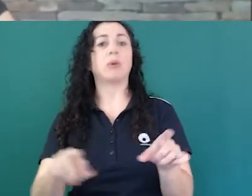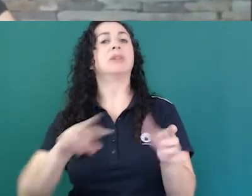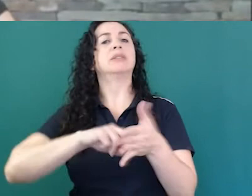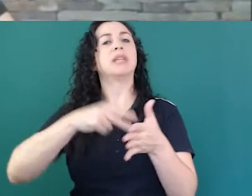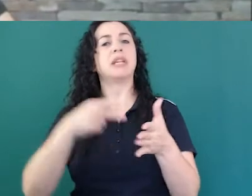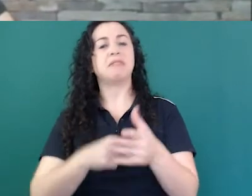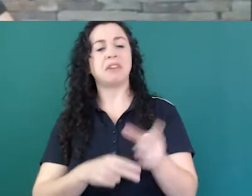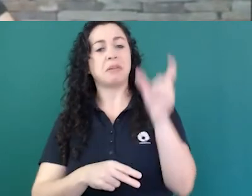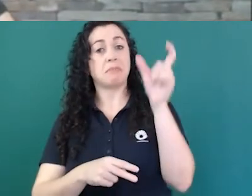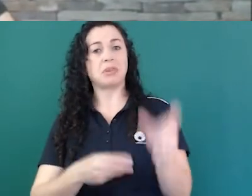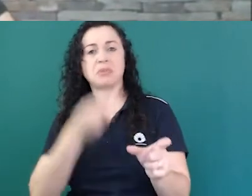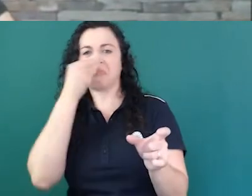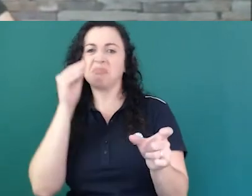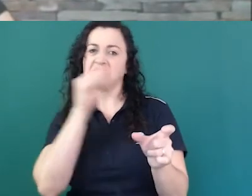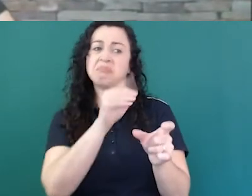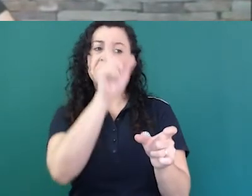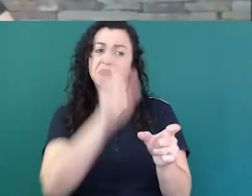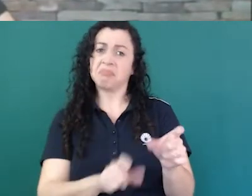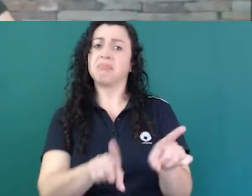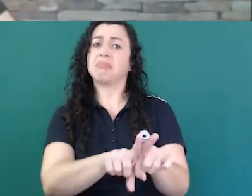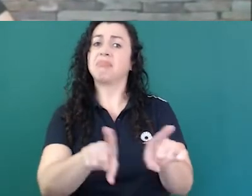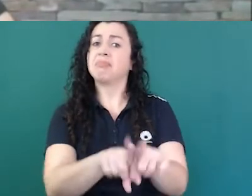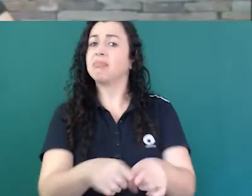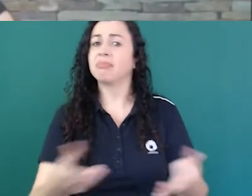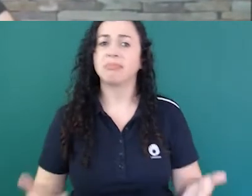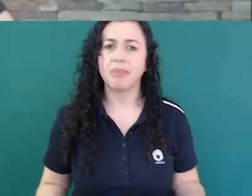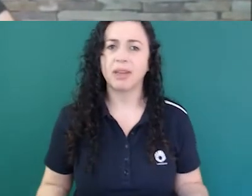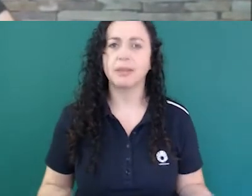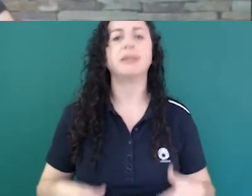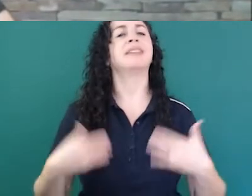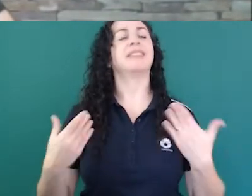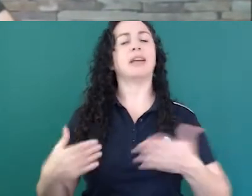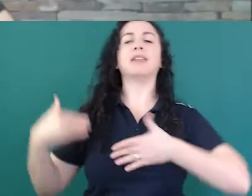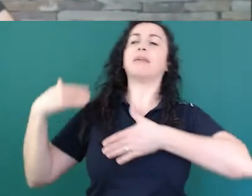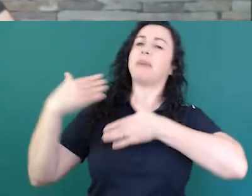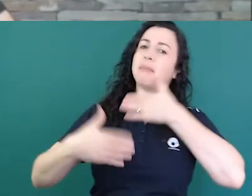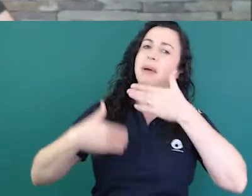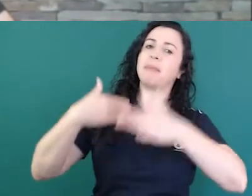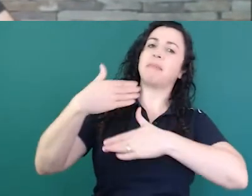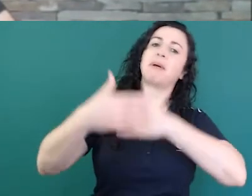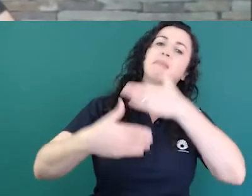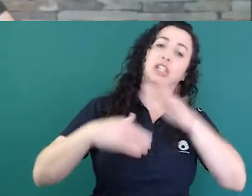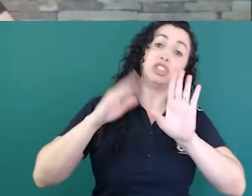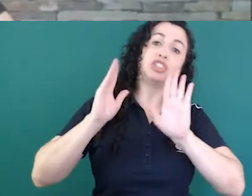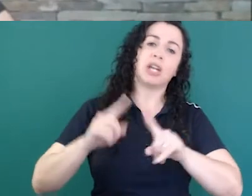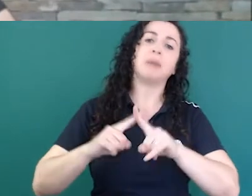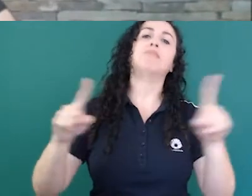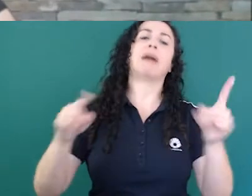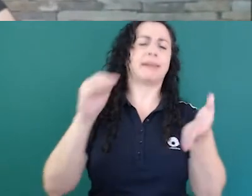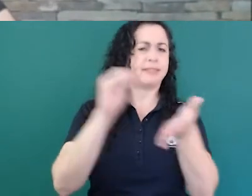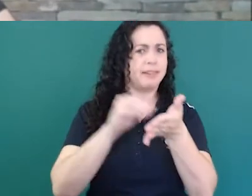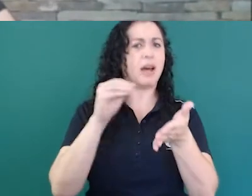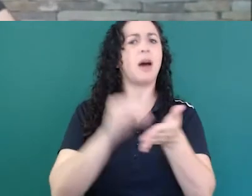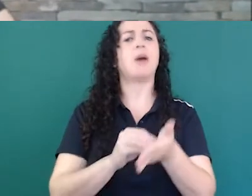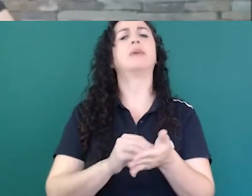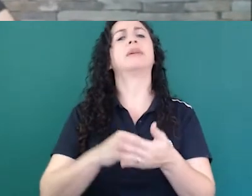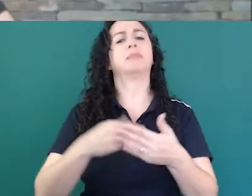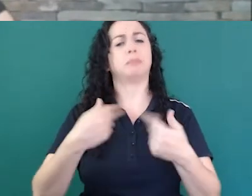tem aí grandes avanços mas também temos várias coisas para modificar nesse momento